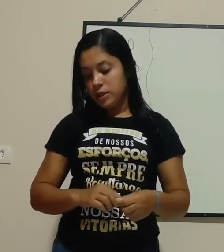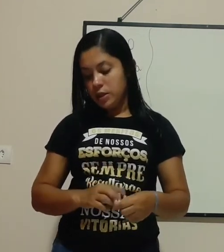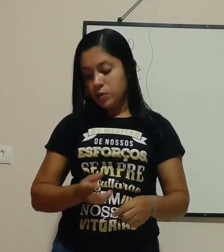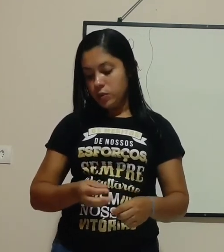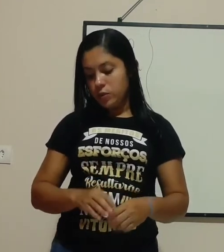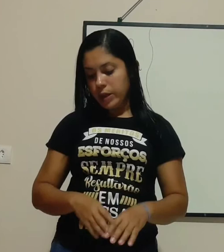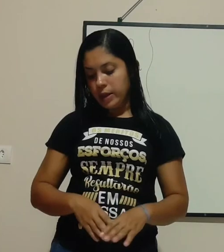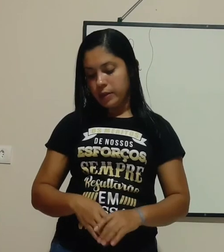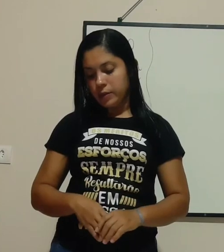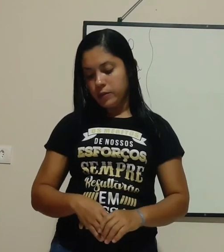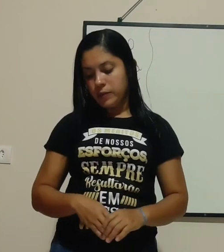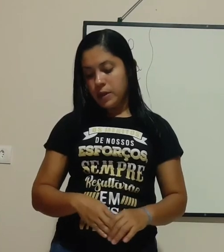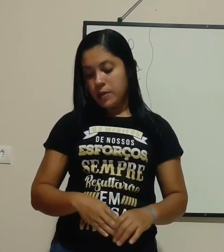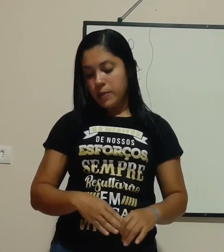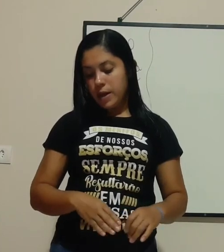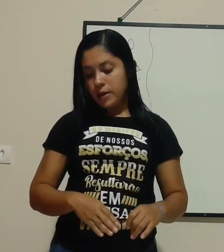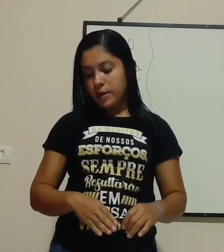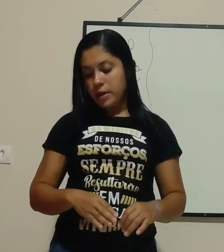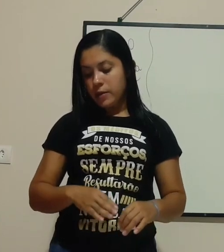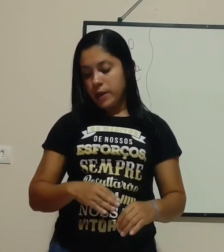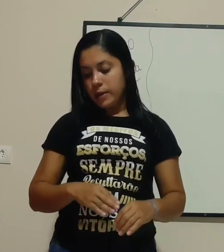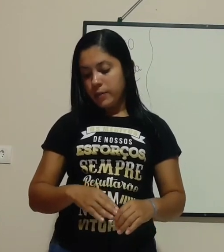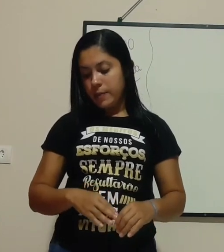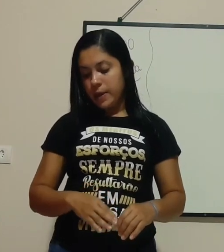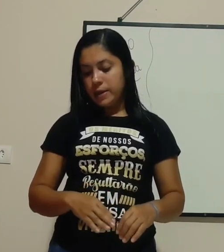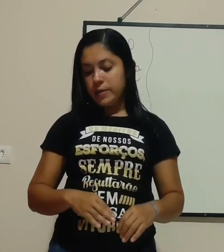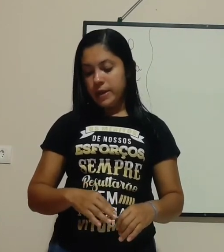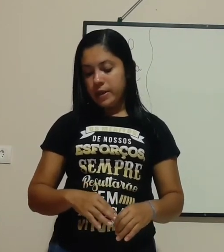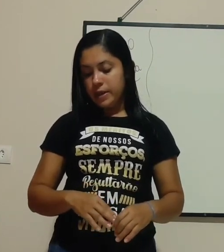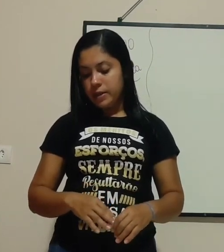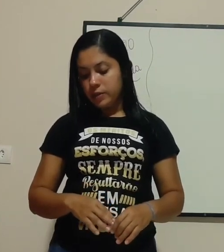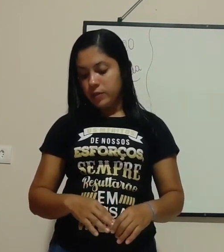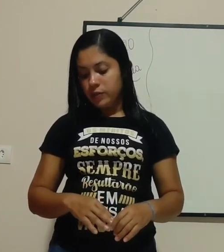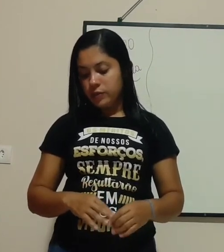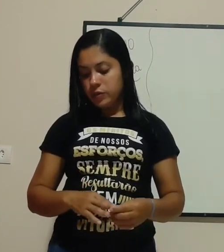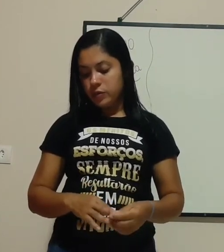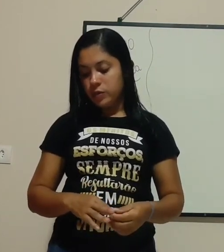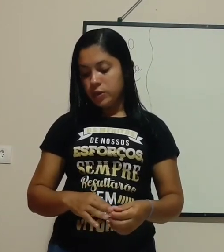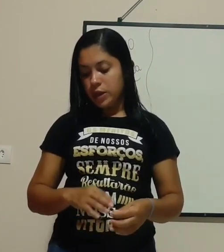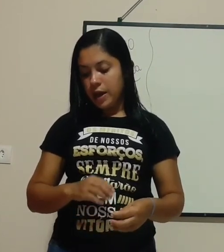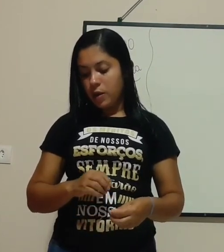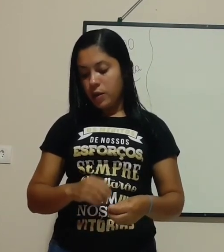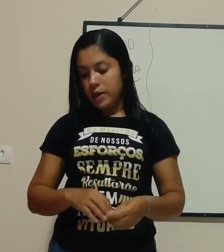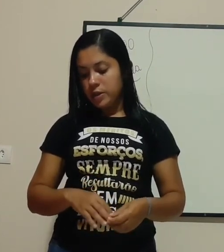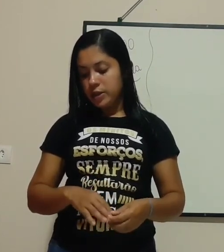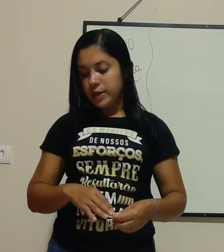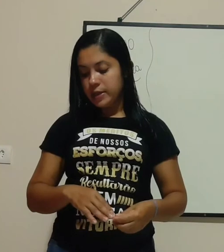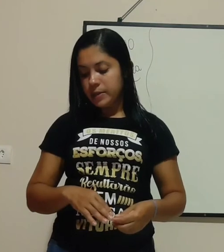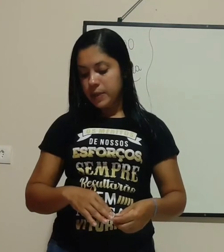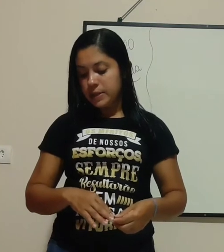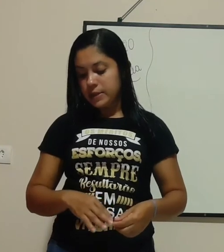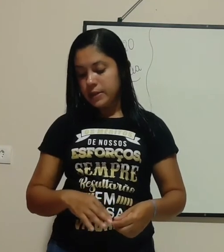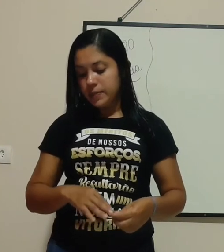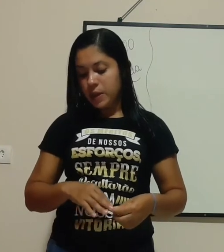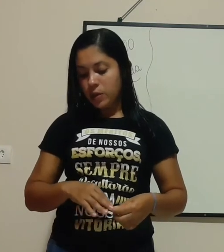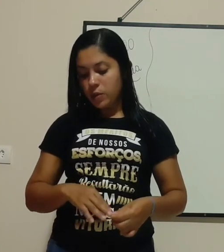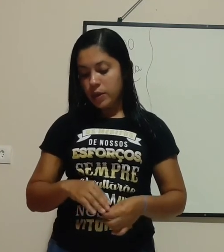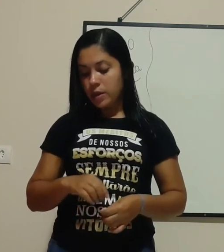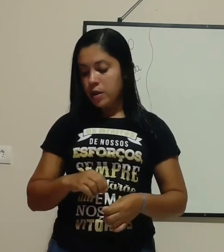Para que um aparelho elétrico funcione, a corrente elétrica precisa percorrer